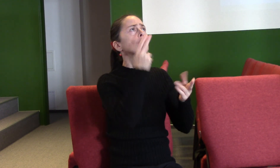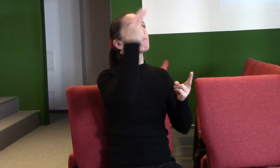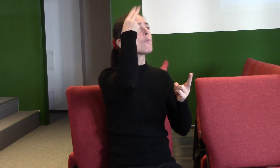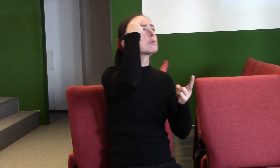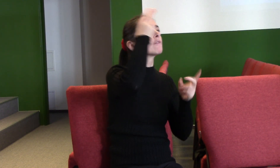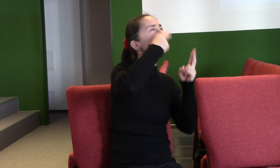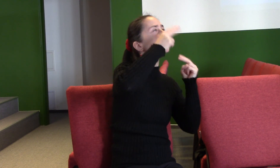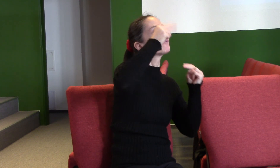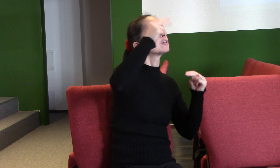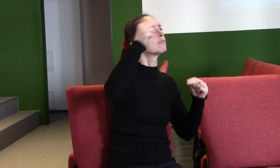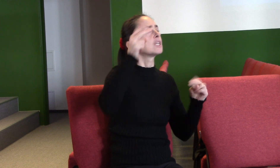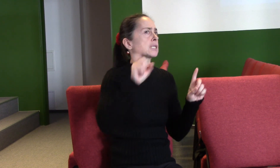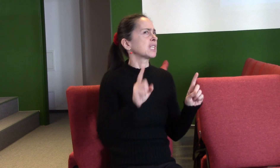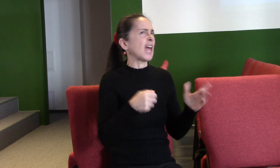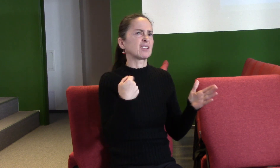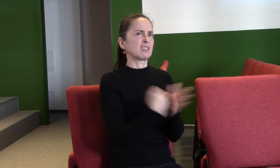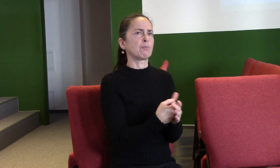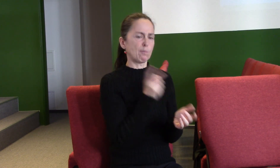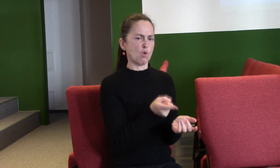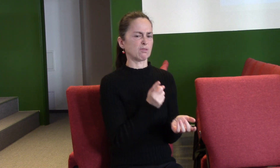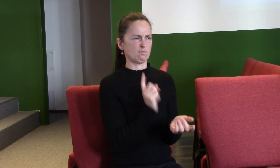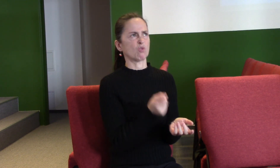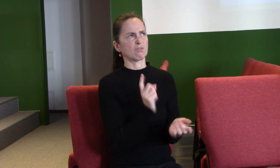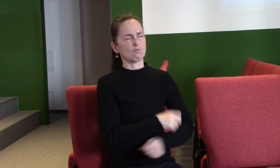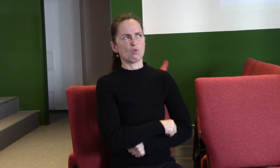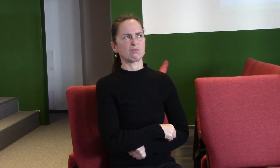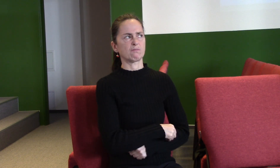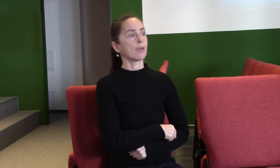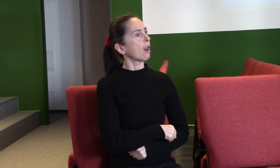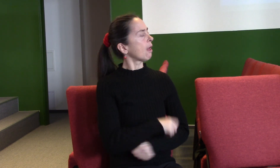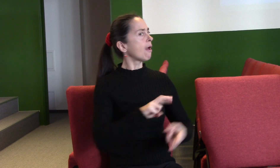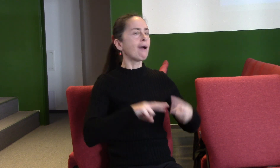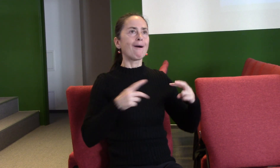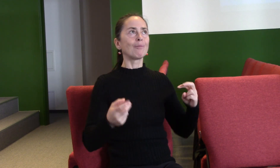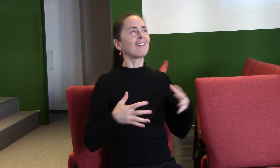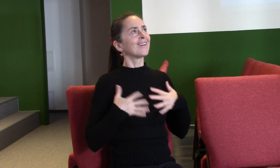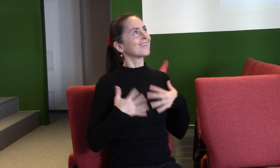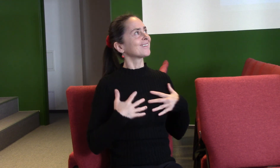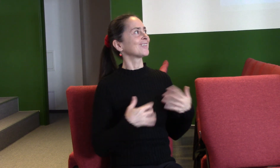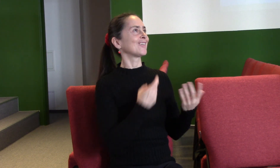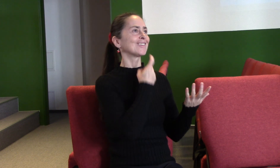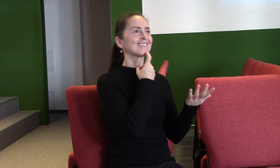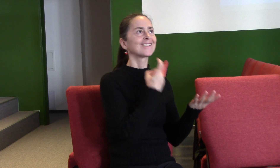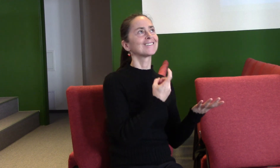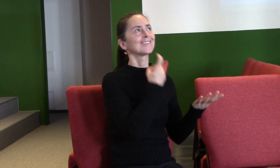že to musíme dělat, ale aby jsme to dělali radostně a z celého srdce, aby